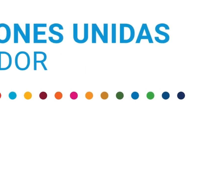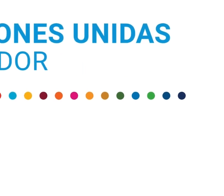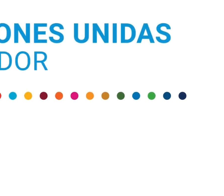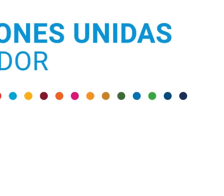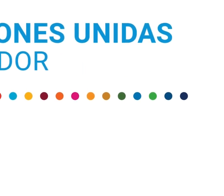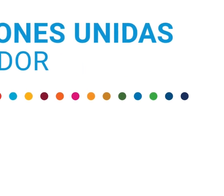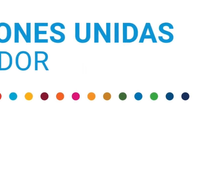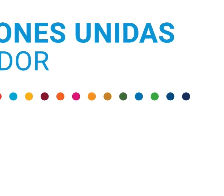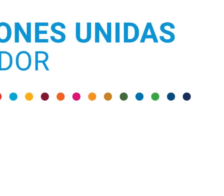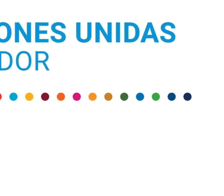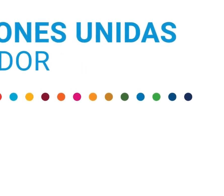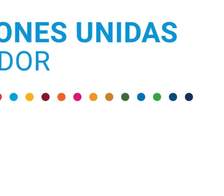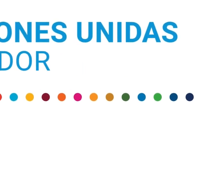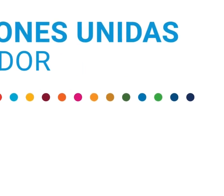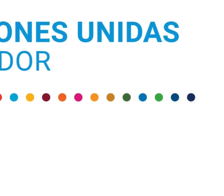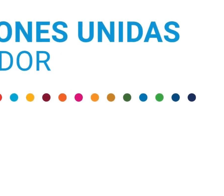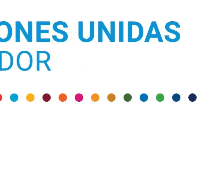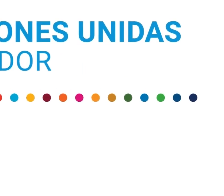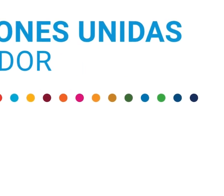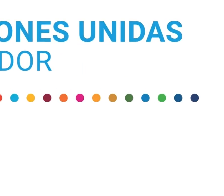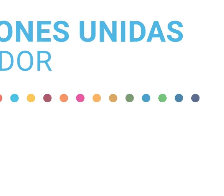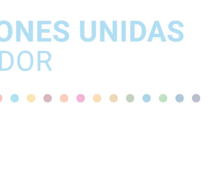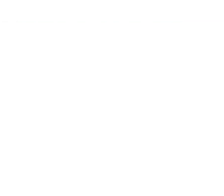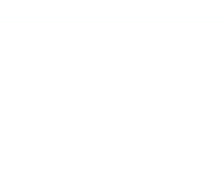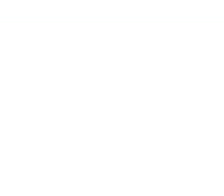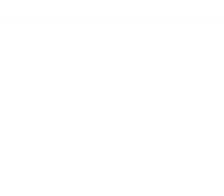¡Gracias! ¡Gracias! ¡Gracias! ¡Gracias! ¡Gracias!